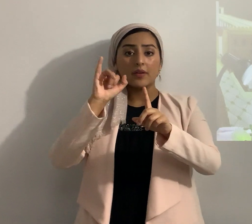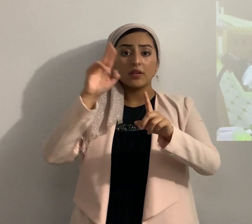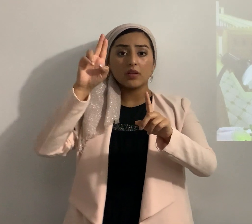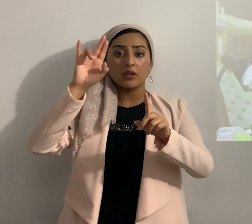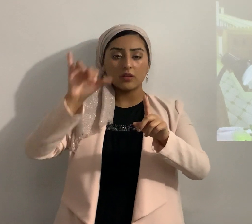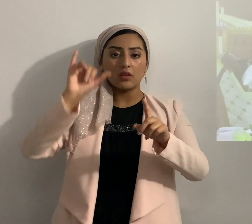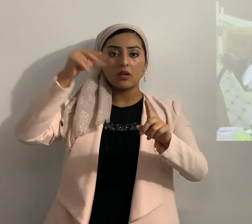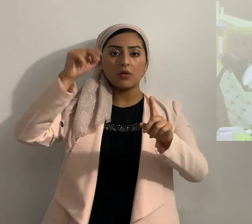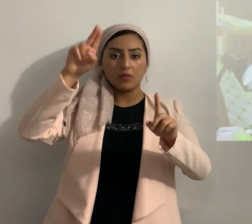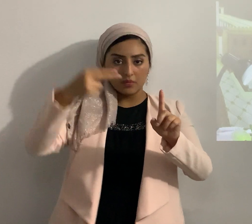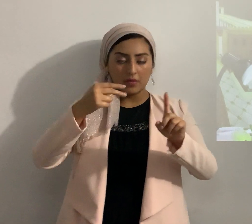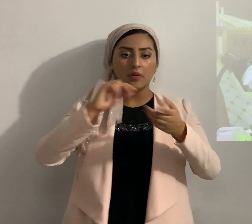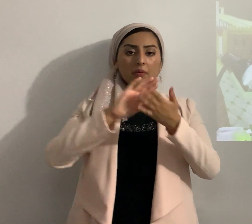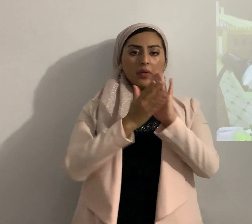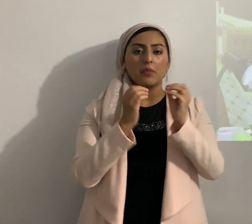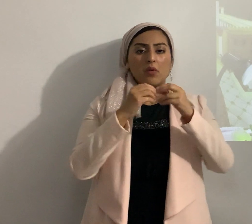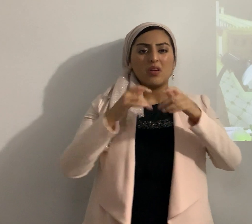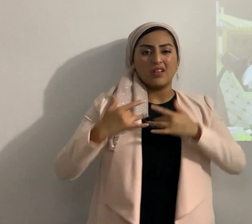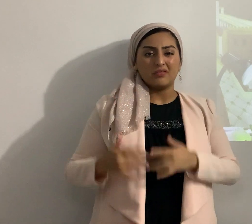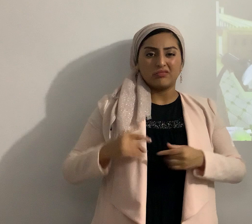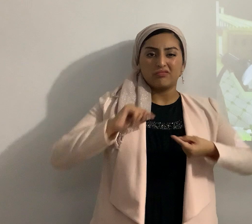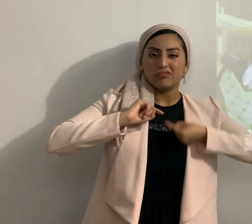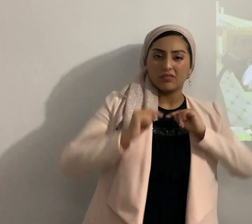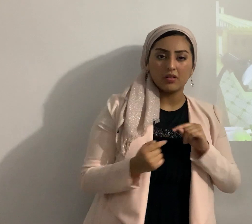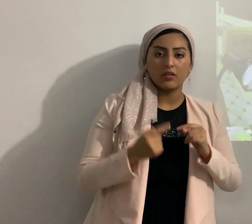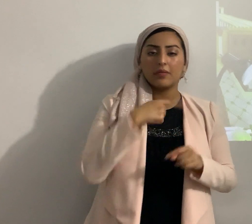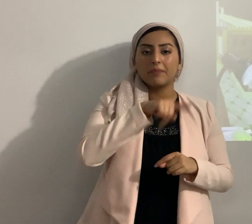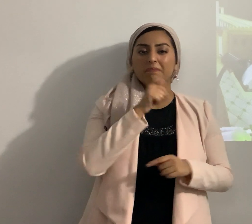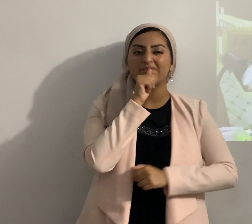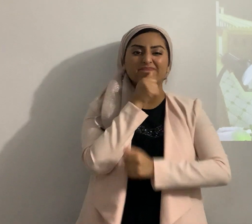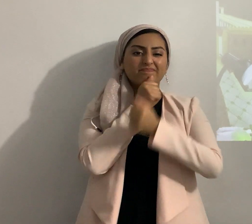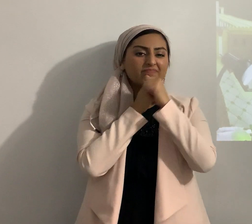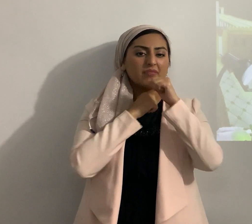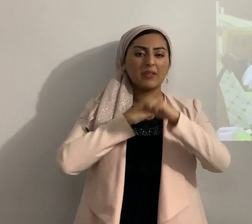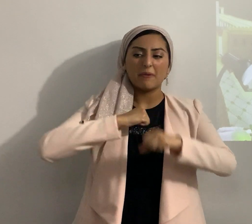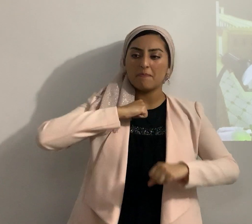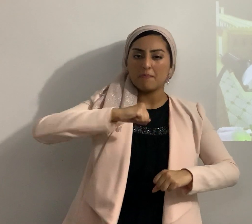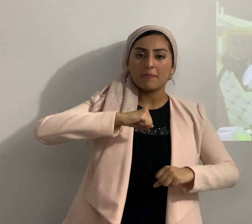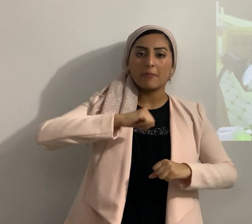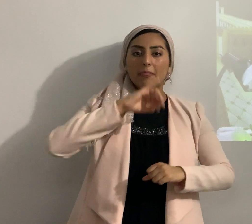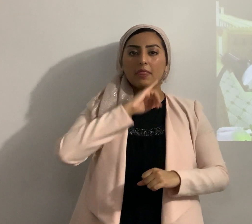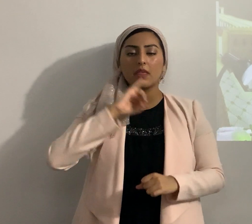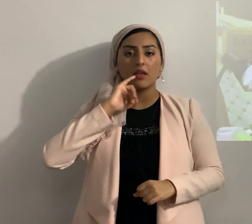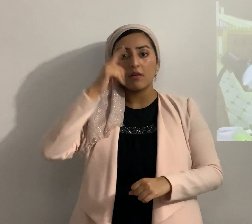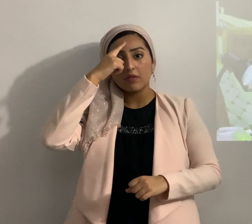endurecía el corazón de ellos para que resistiesen con guerra a Israel para destruirlos